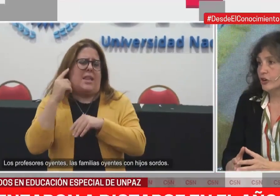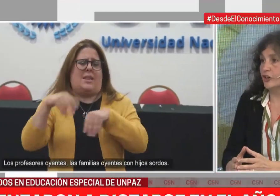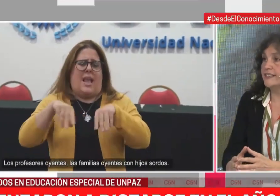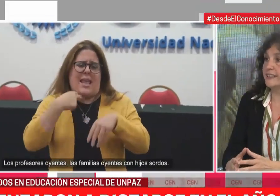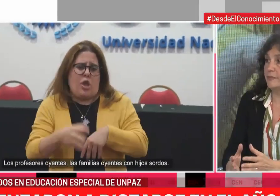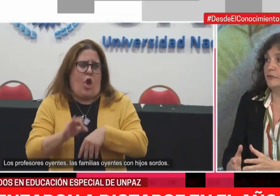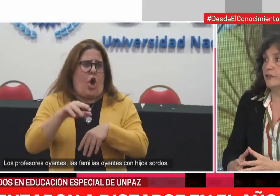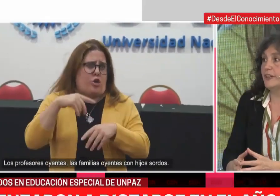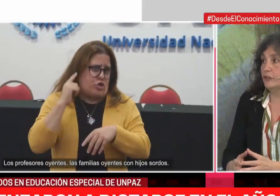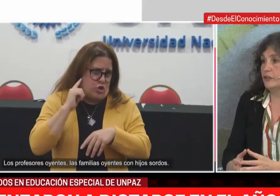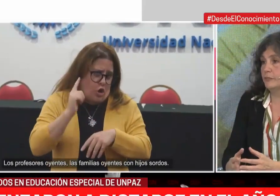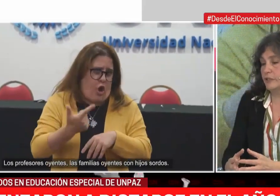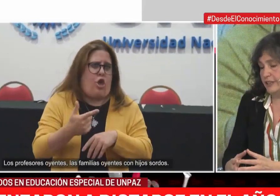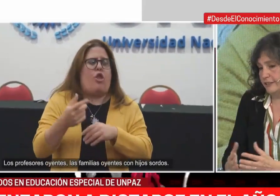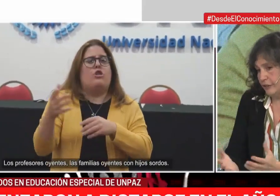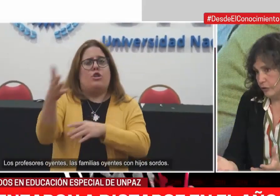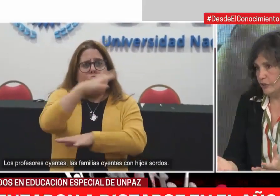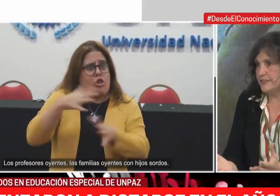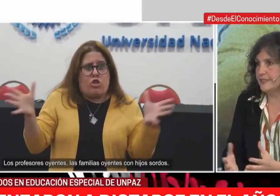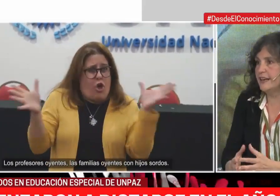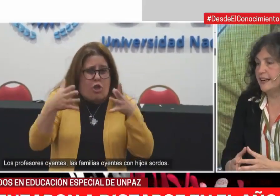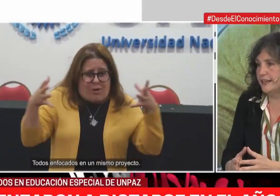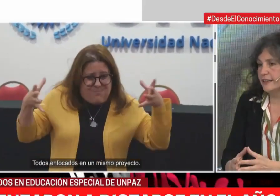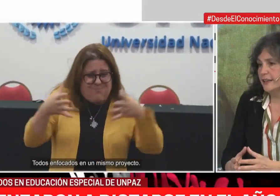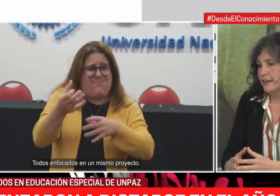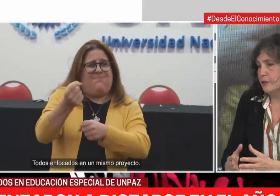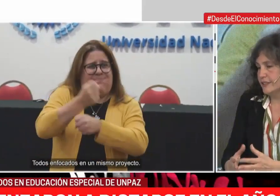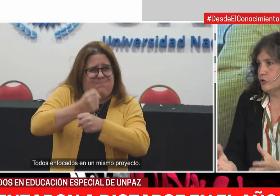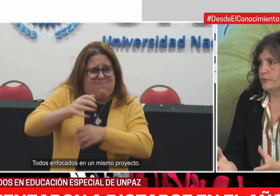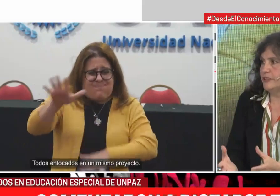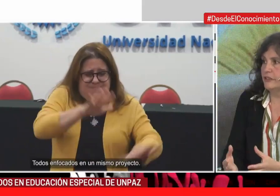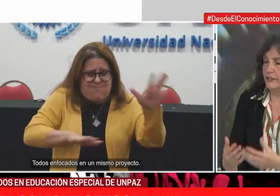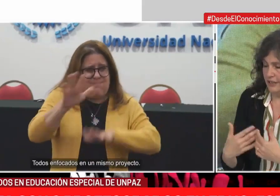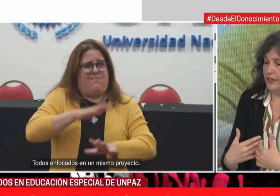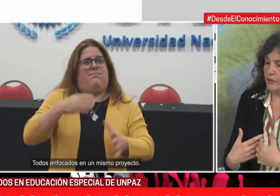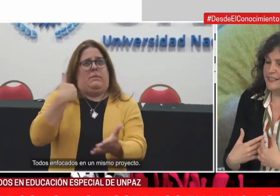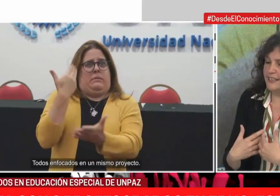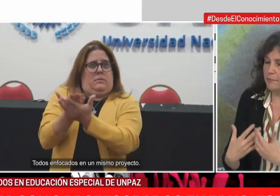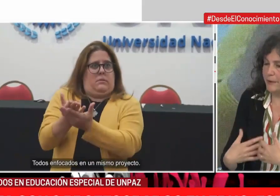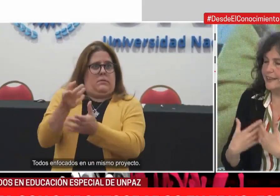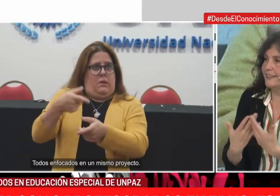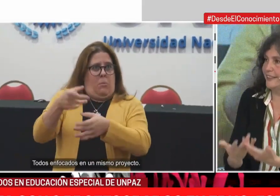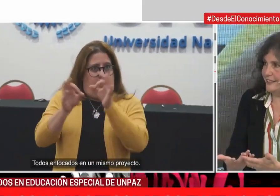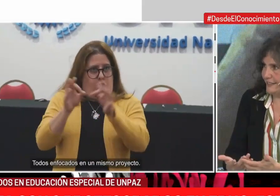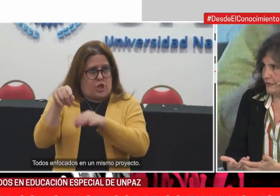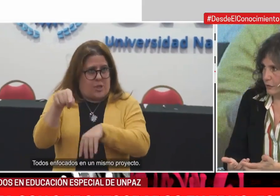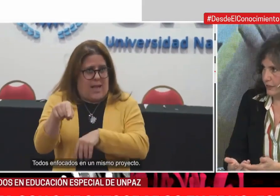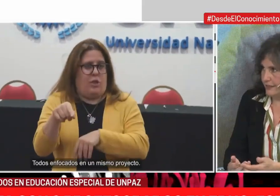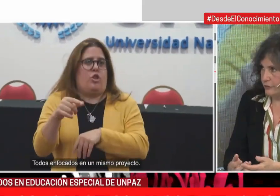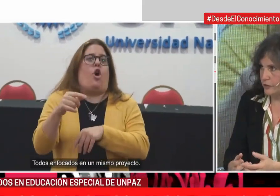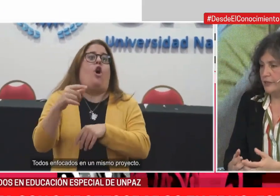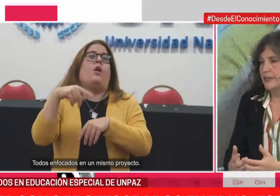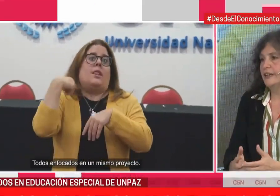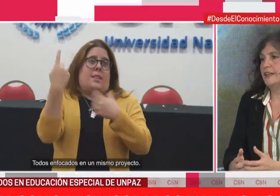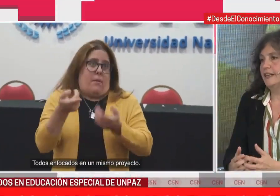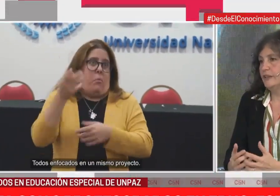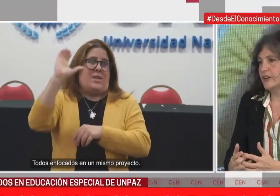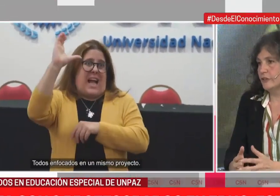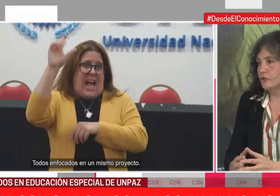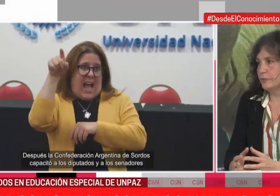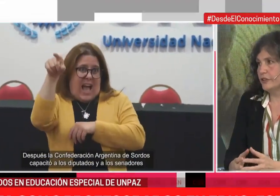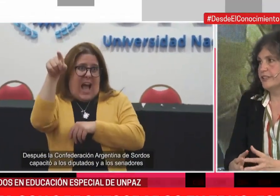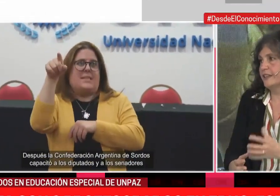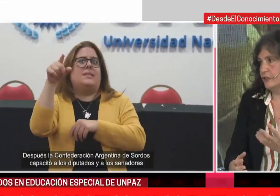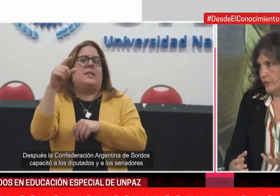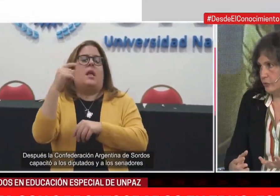sí, con el sistema formador, porque tal como lo dice la ley, la educación superior, la universidad es parte del sistema educativo y la